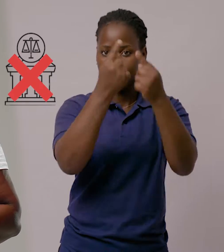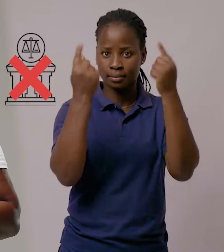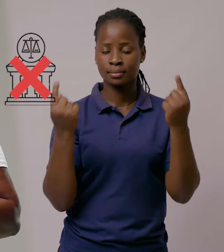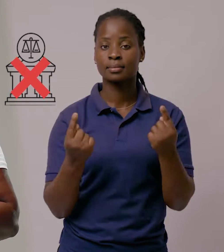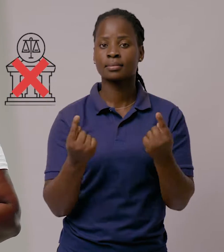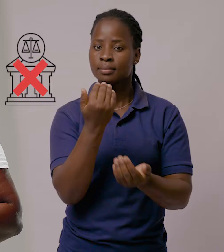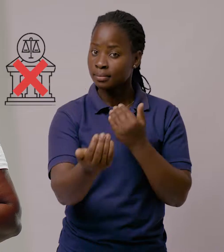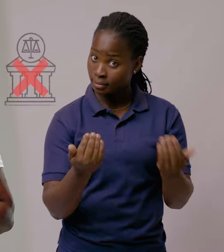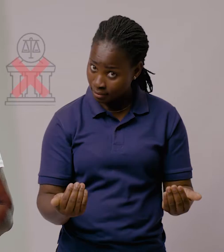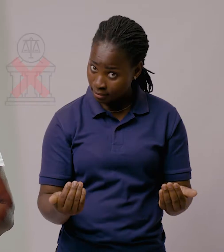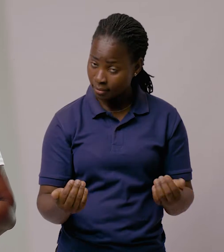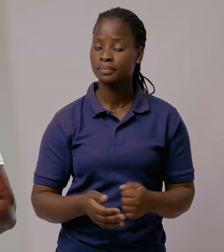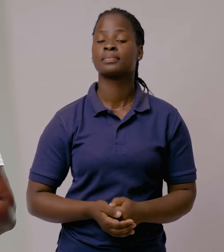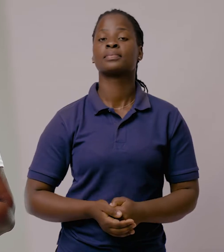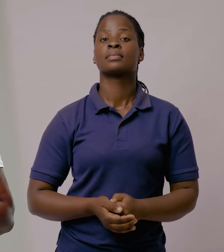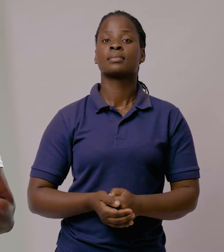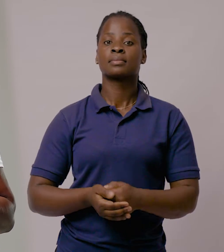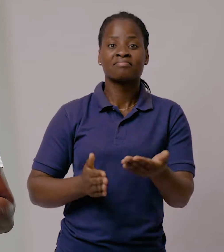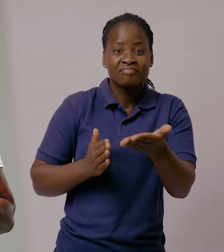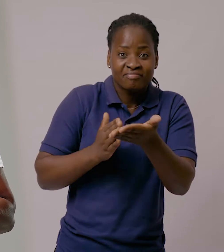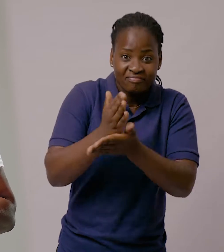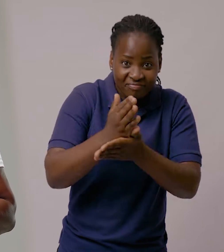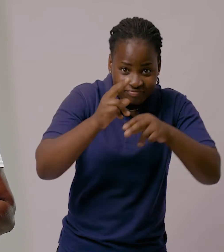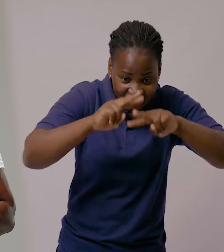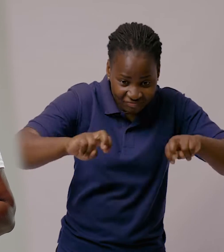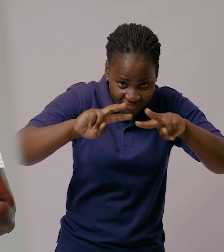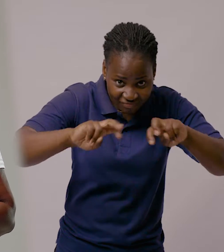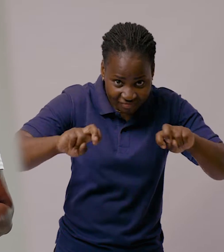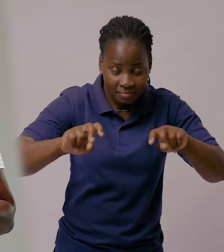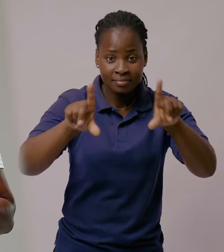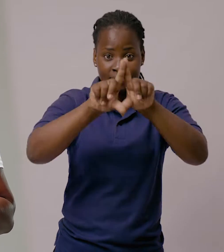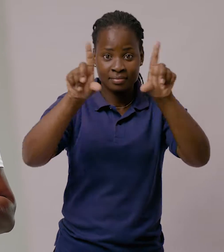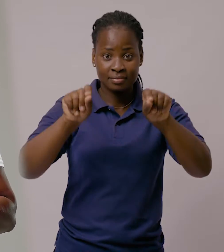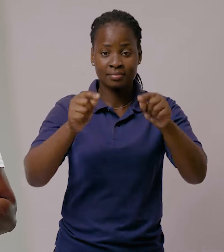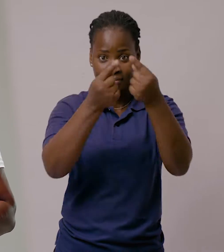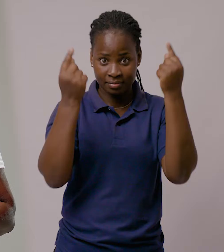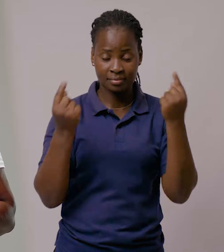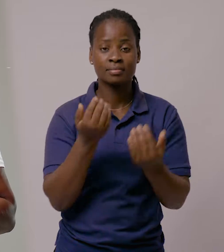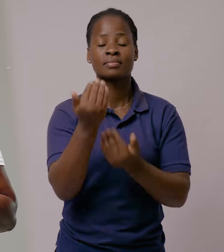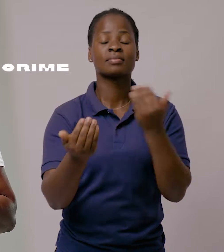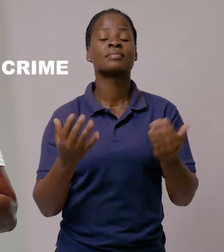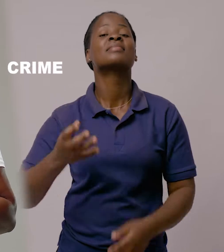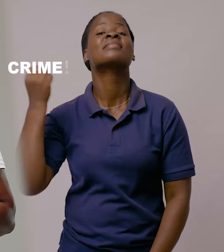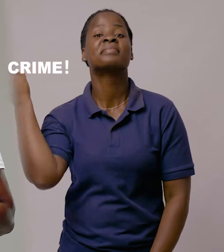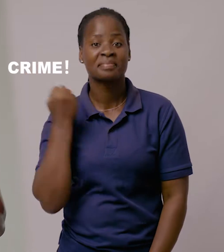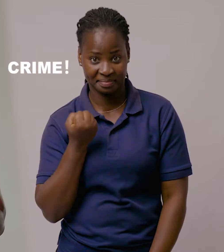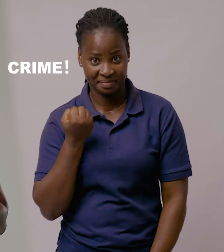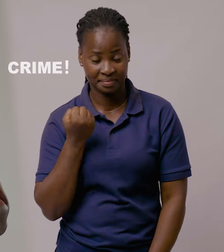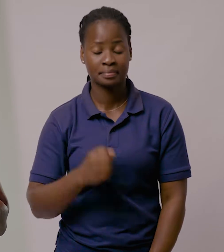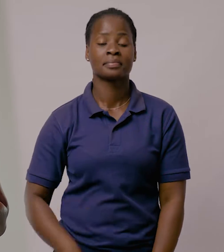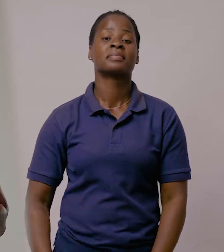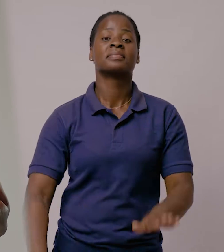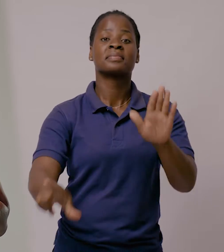uniões prematuras? Interferir numa investigação relativa às uniões prematuras é crime.